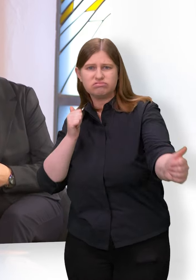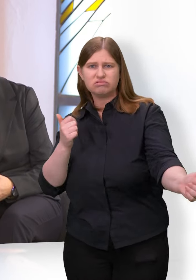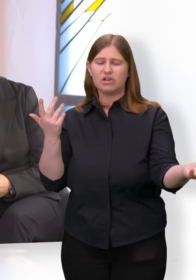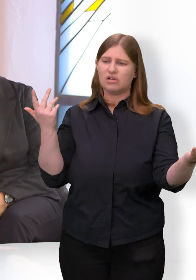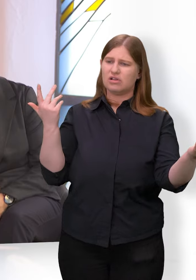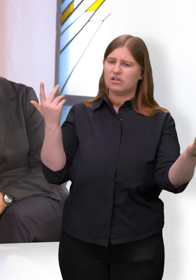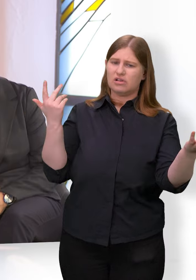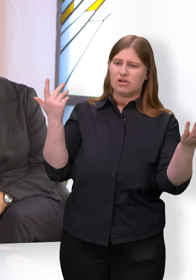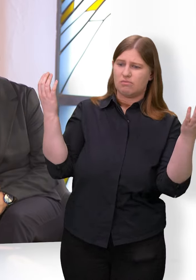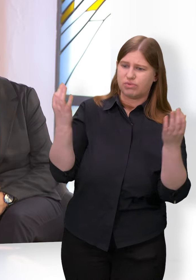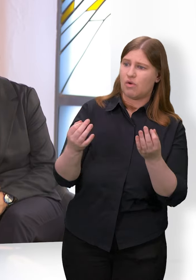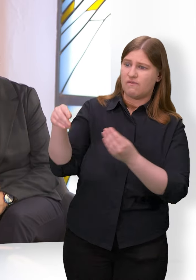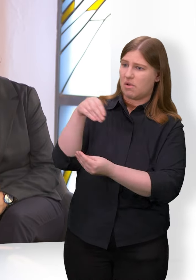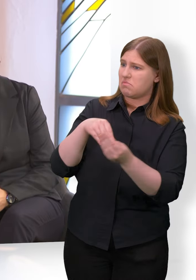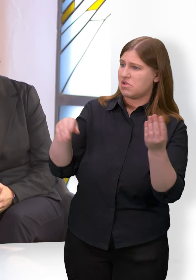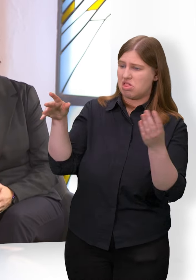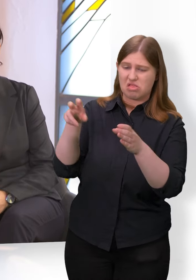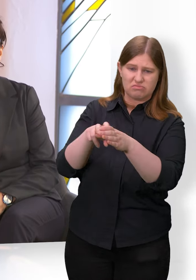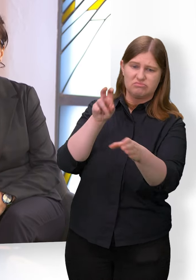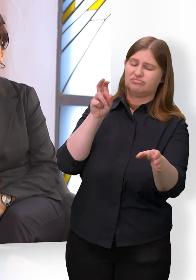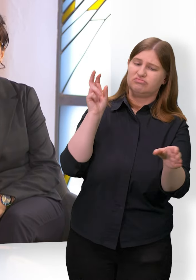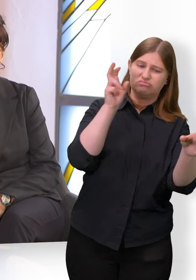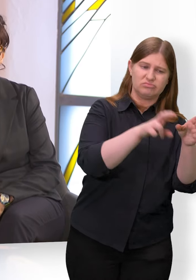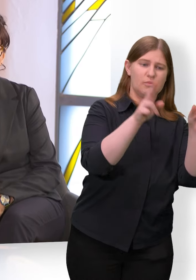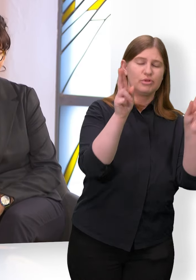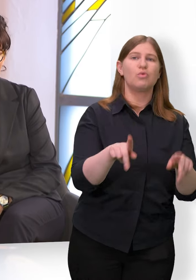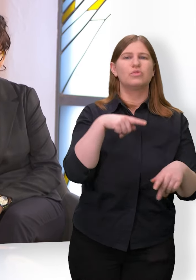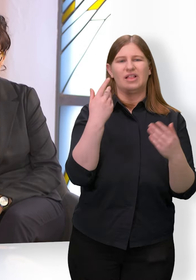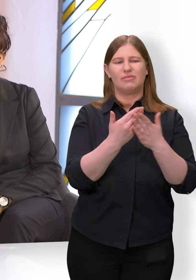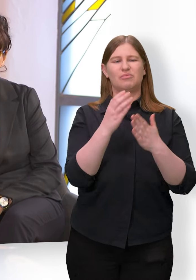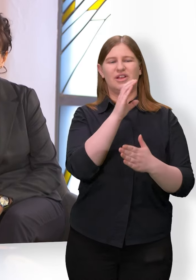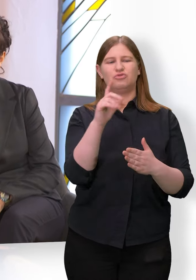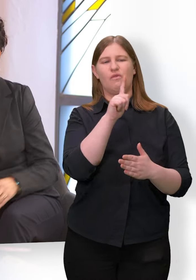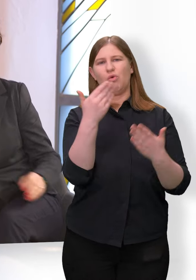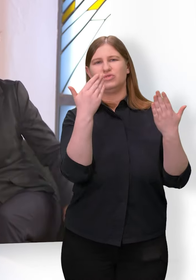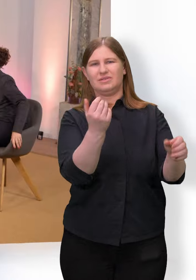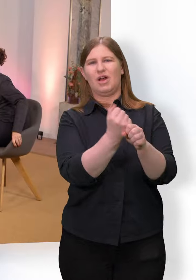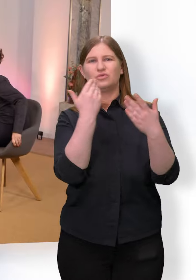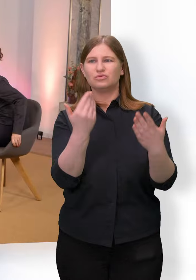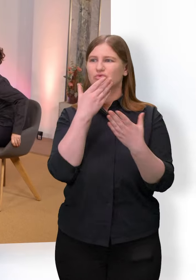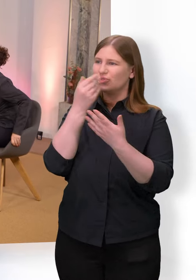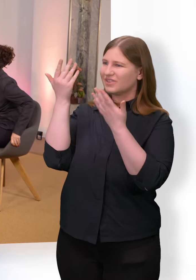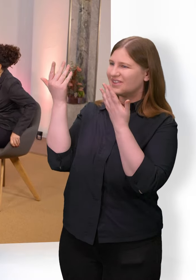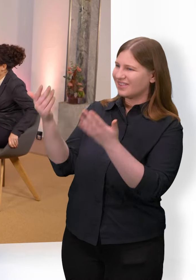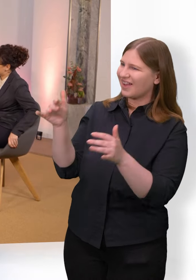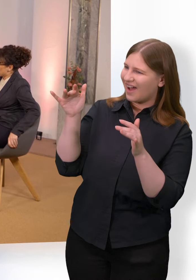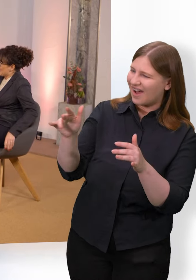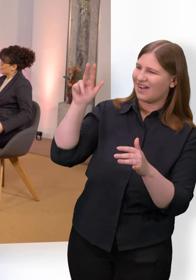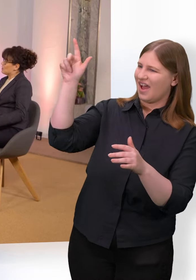außerhalb der Familie benötigen, dann kommen Menschen wie Christoph Lutz ins Spiel. Schön, dass Sie da sind, Herr Lutz. Sie